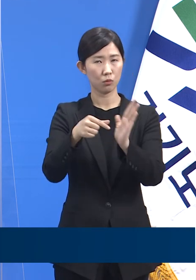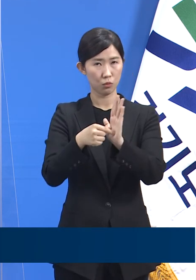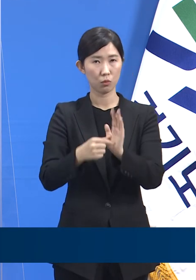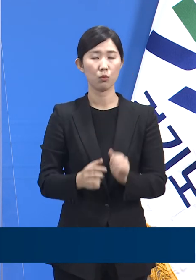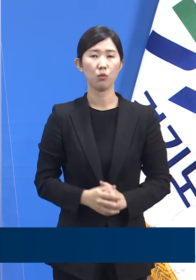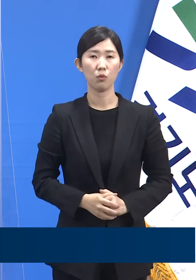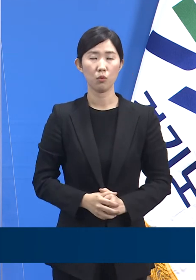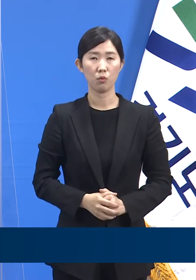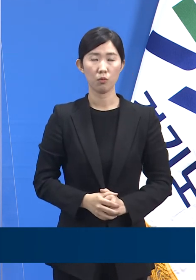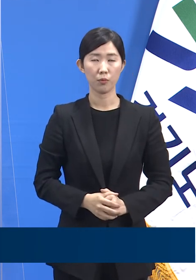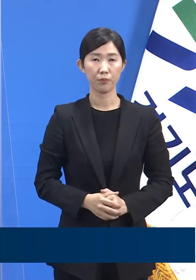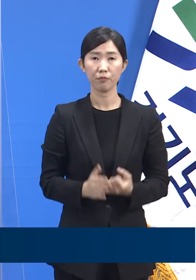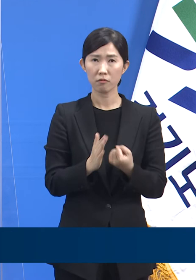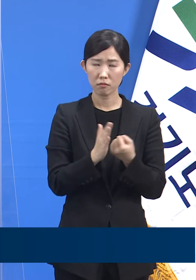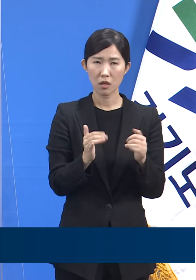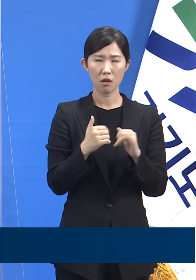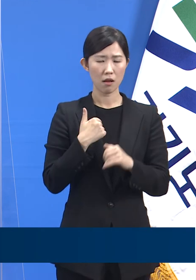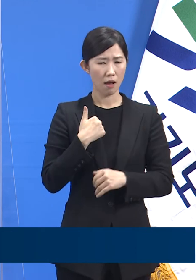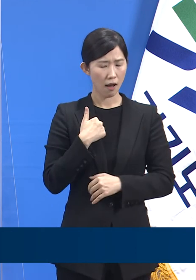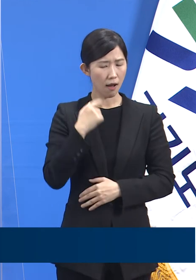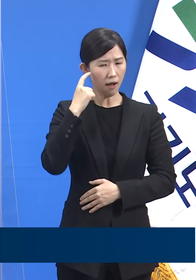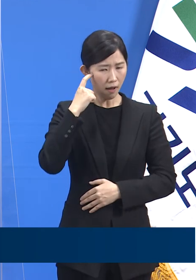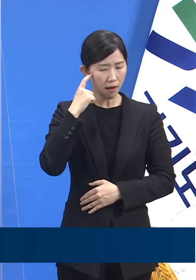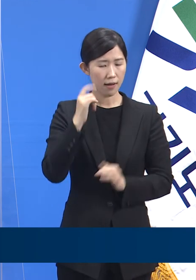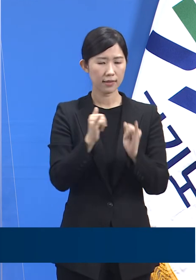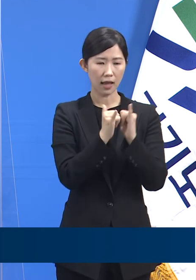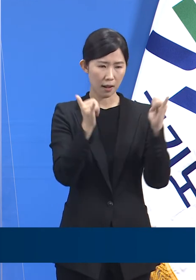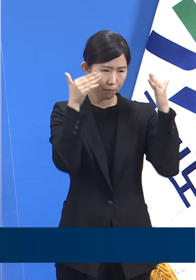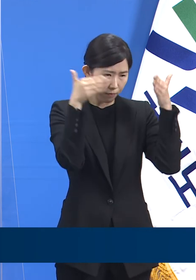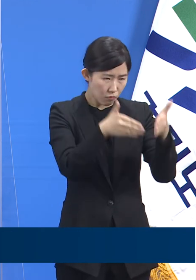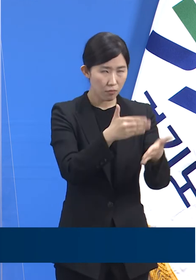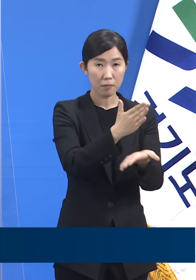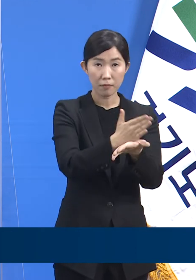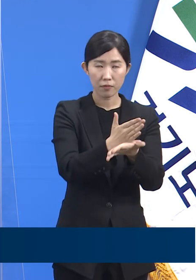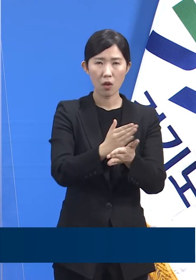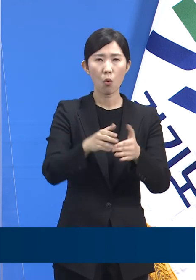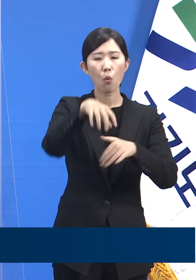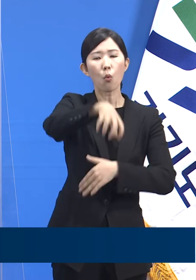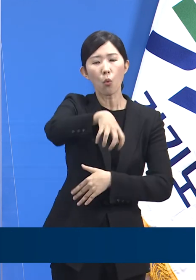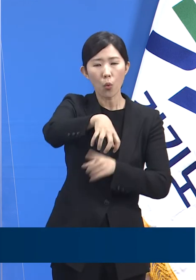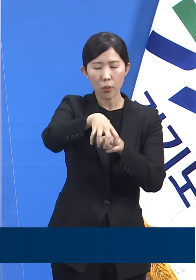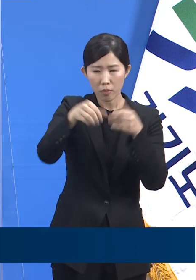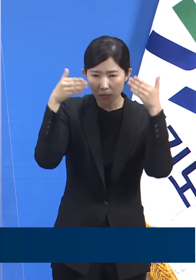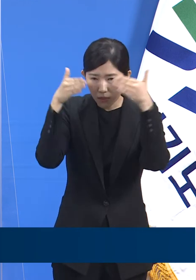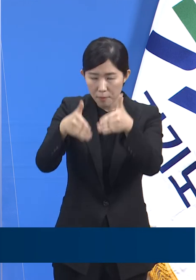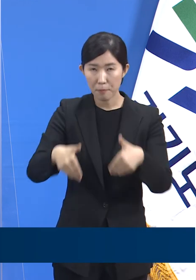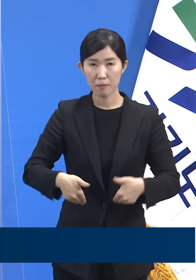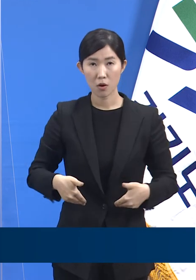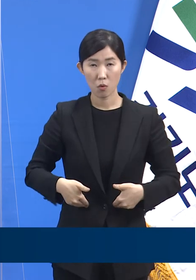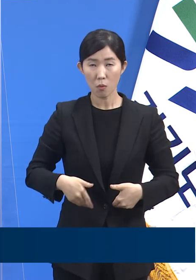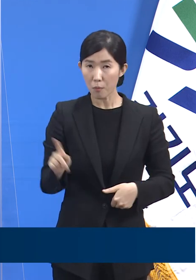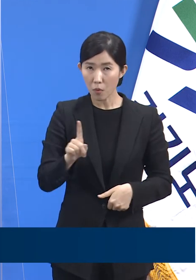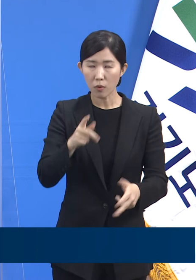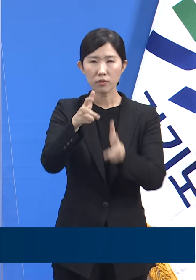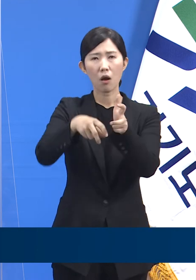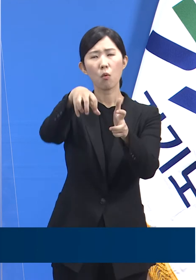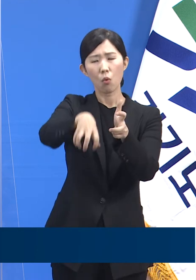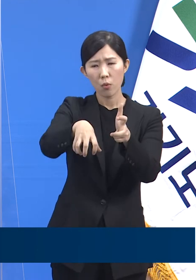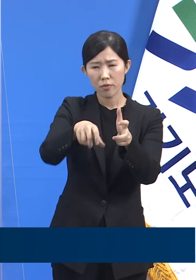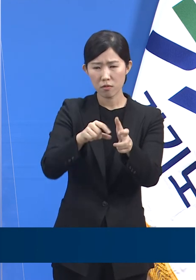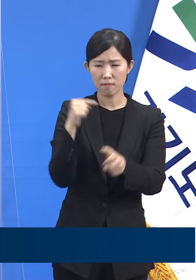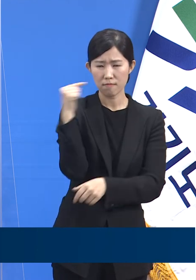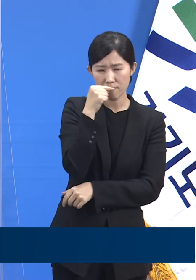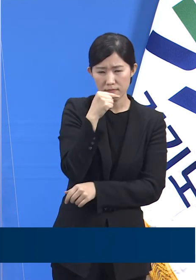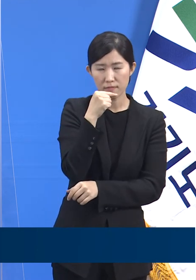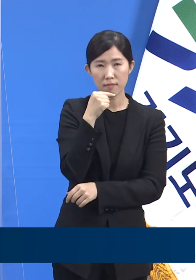따라서 사람이 아니라 공간에 주목해야 합니다. 사업장 방역을 강화해야 합니다. 특히